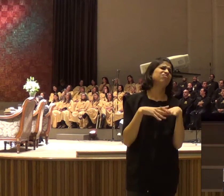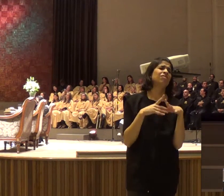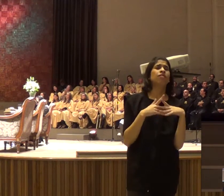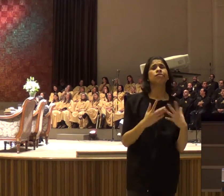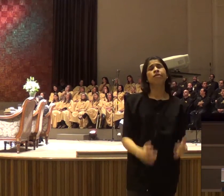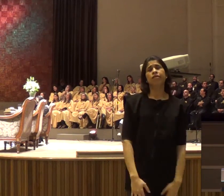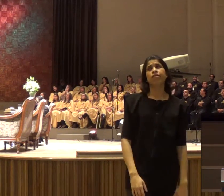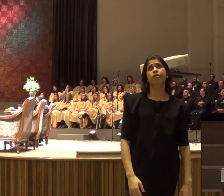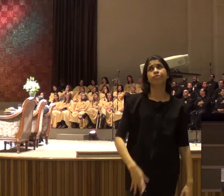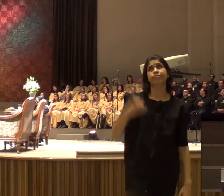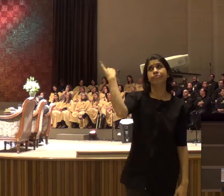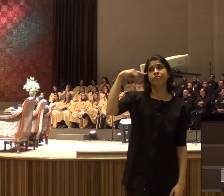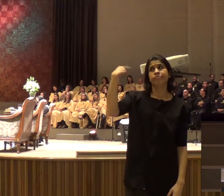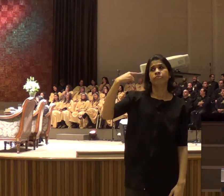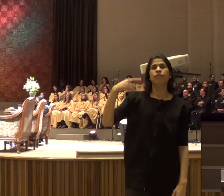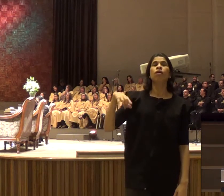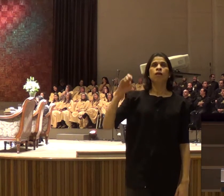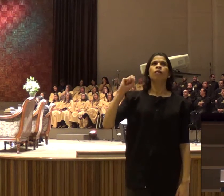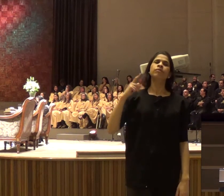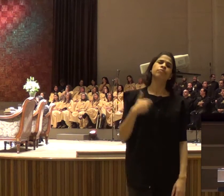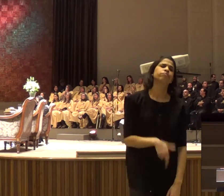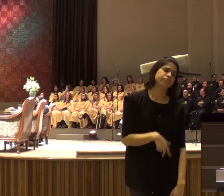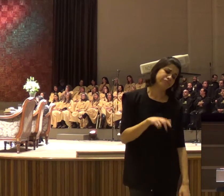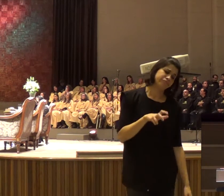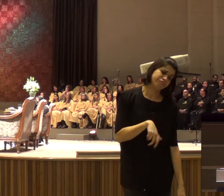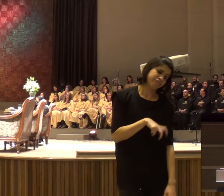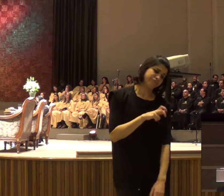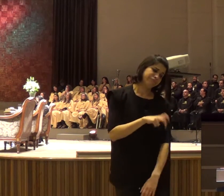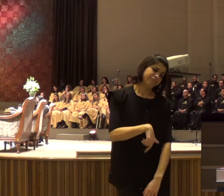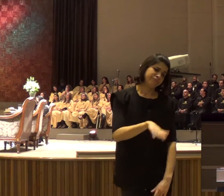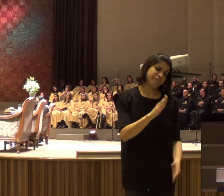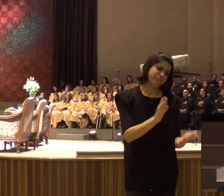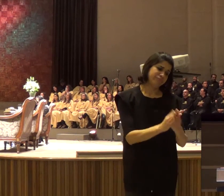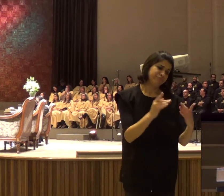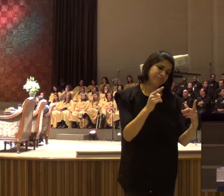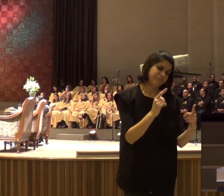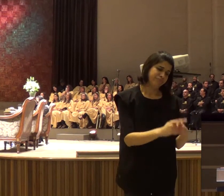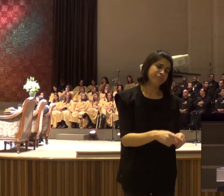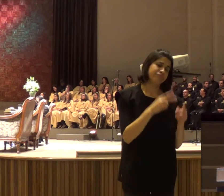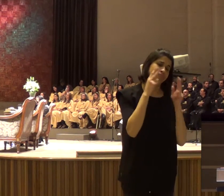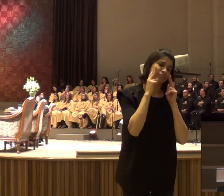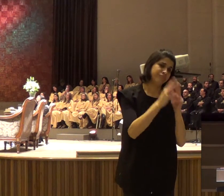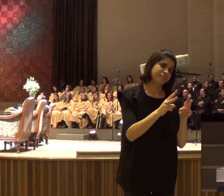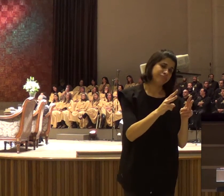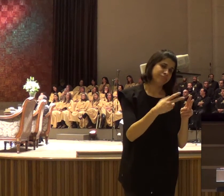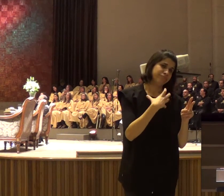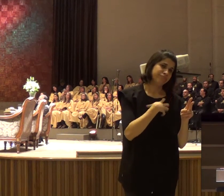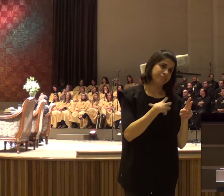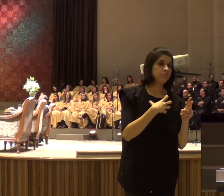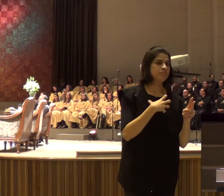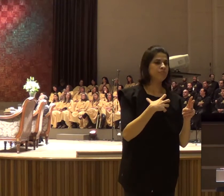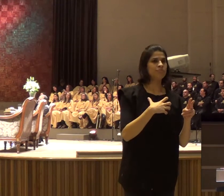é Deus falando conosco, através da paz no nosso coração, eu não